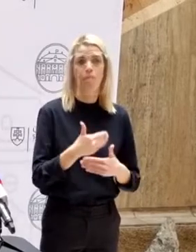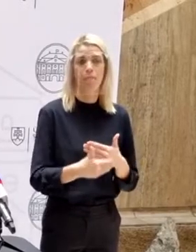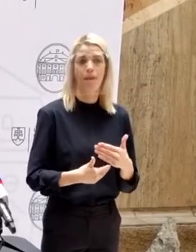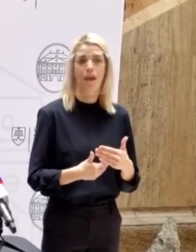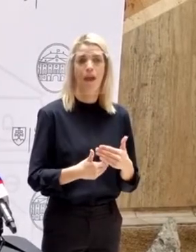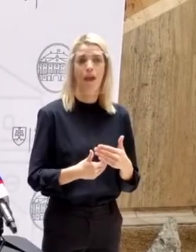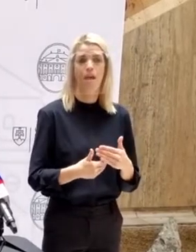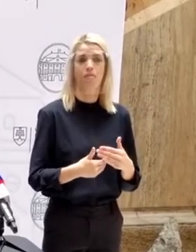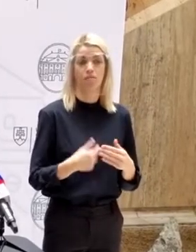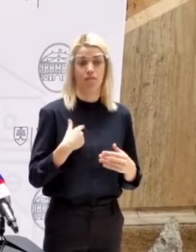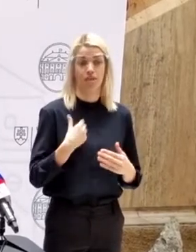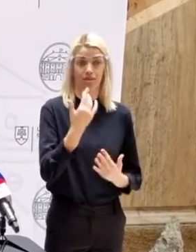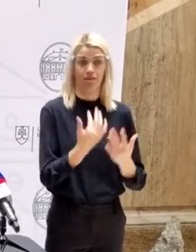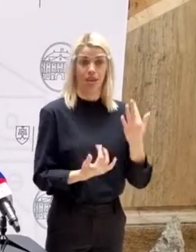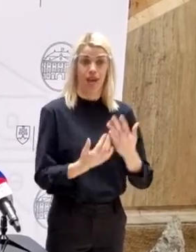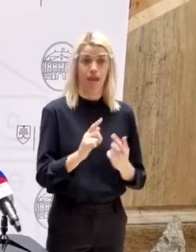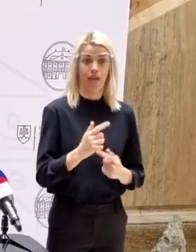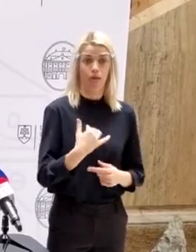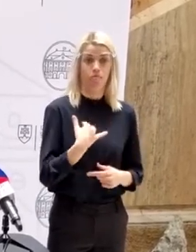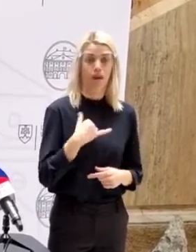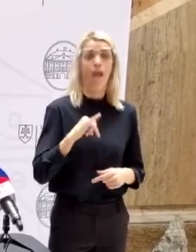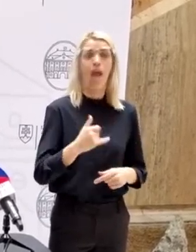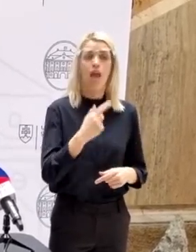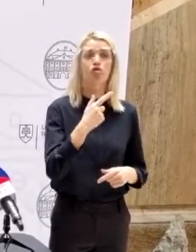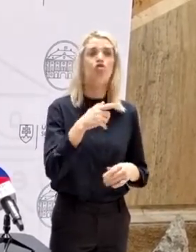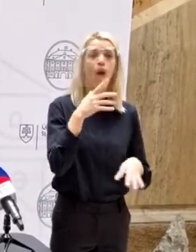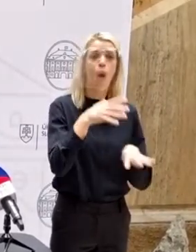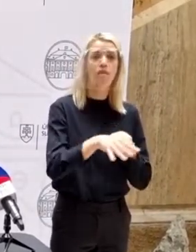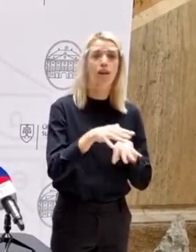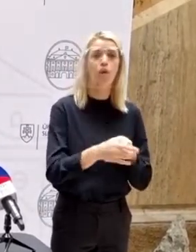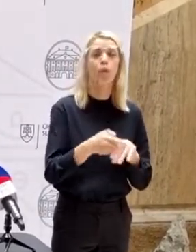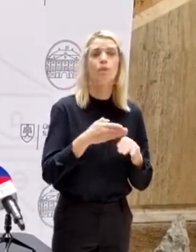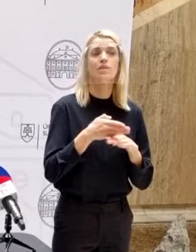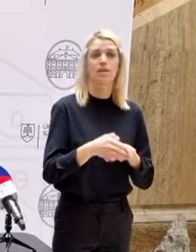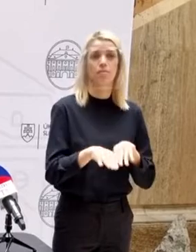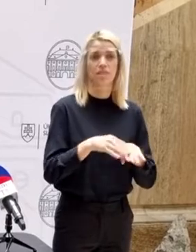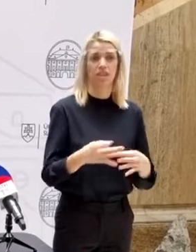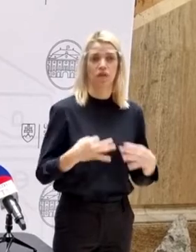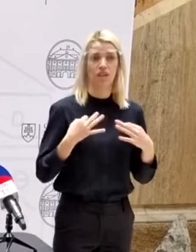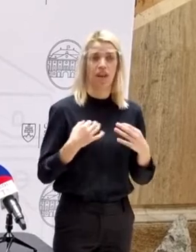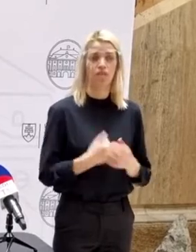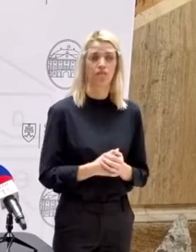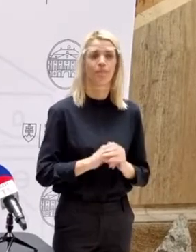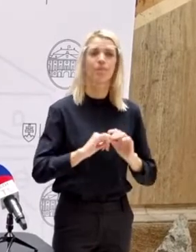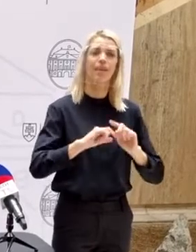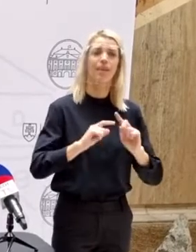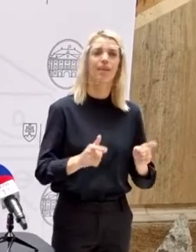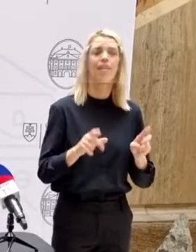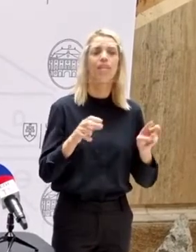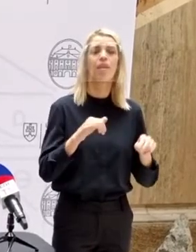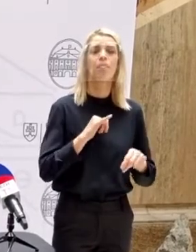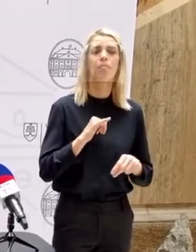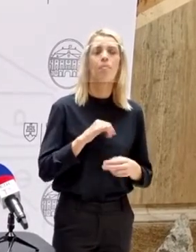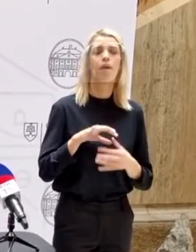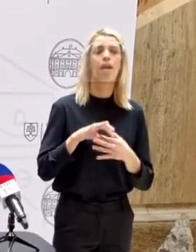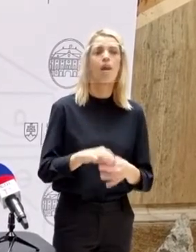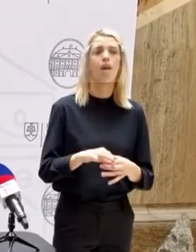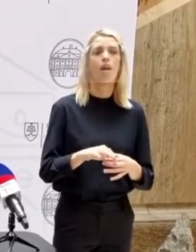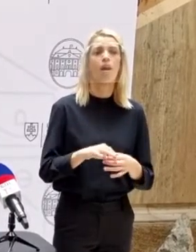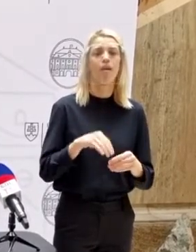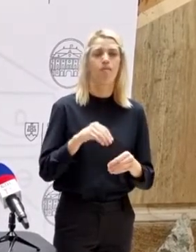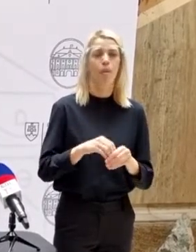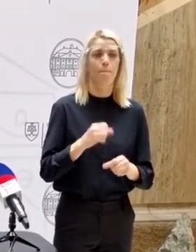a že tie dáta, ktoré máme, sa následne potom overujú ešte cez ministerstvo zdravotníctva. Ešte k inej téme, vyššie platy pre práve